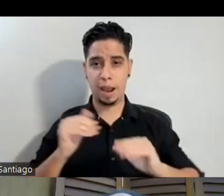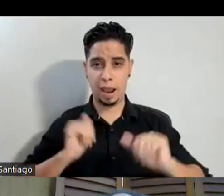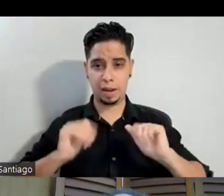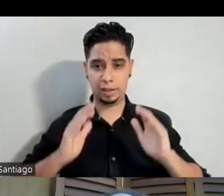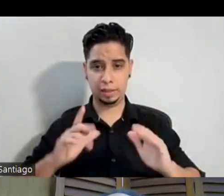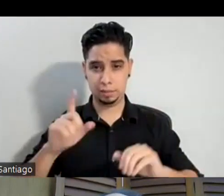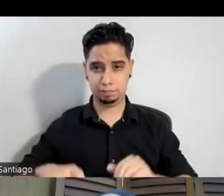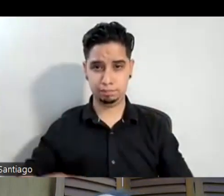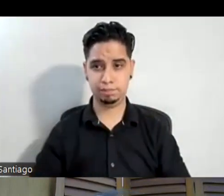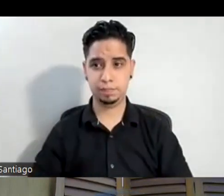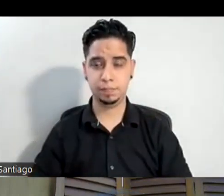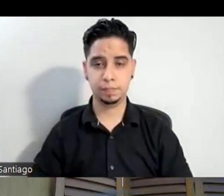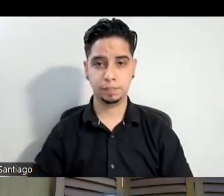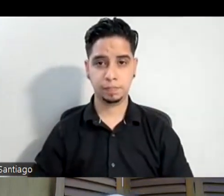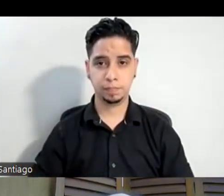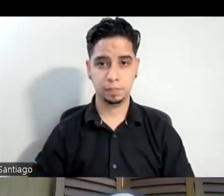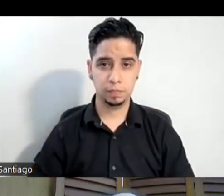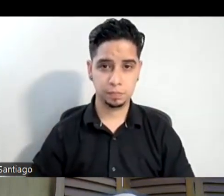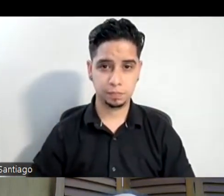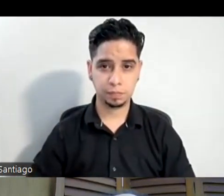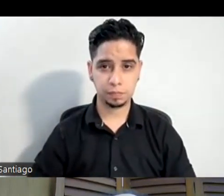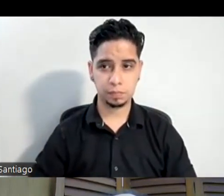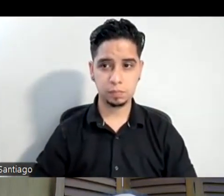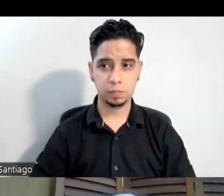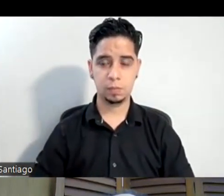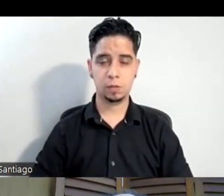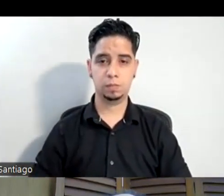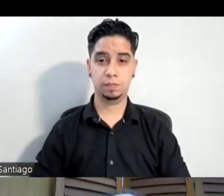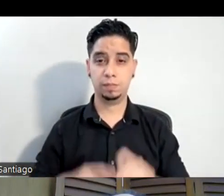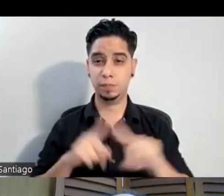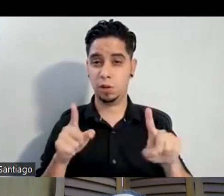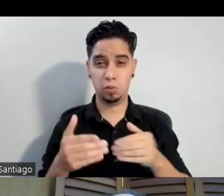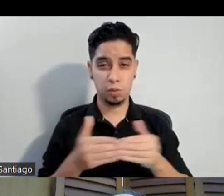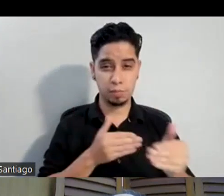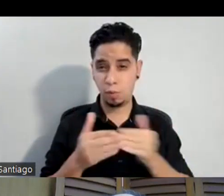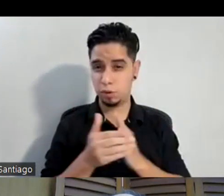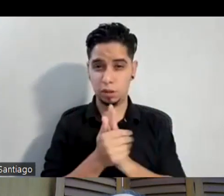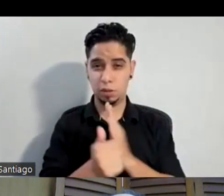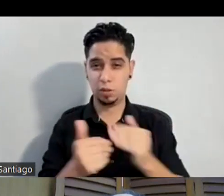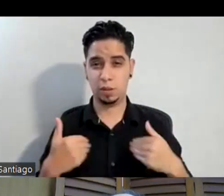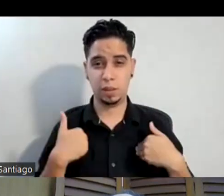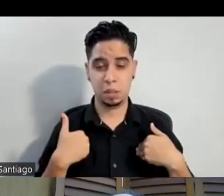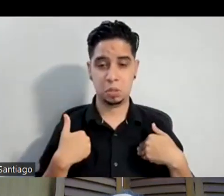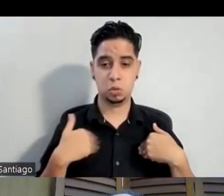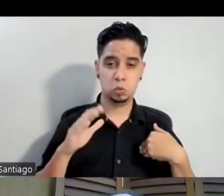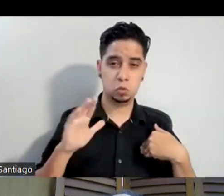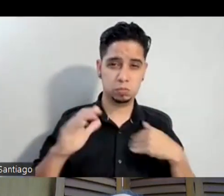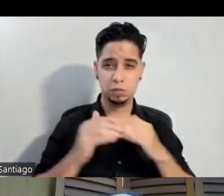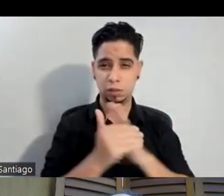este pero este sea el talento que sea sea la destreza que usted note que el hijo tenga apóyelo